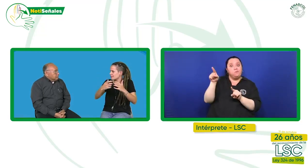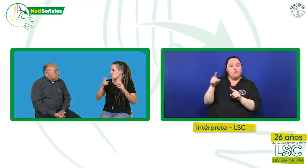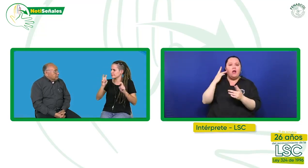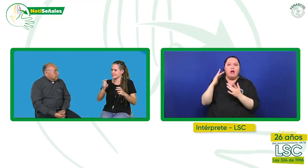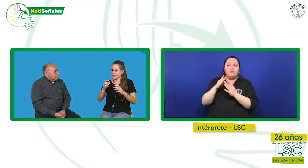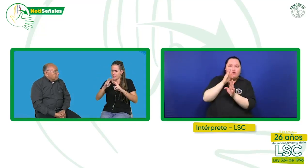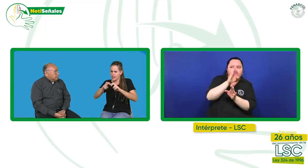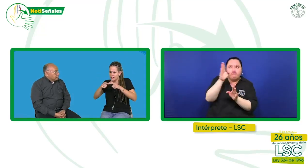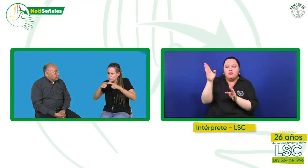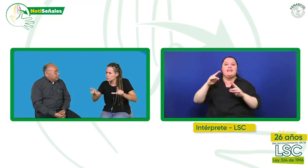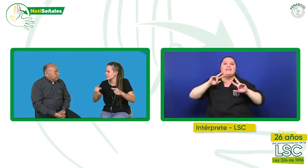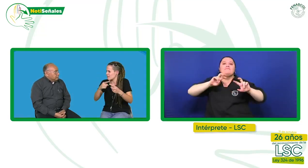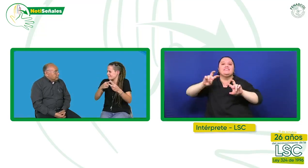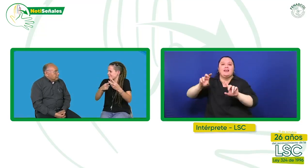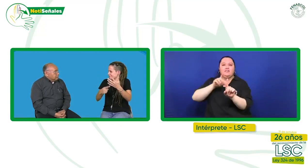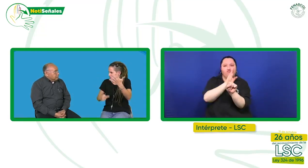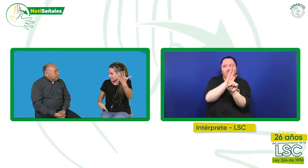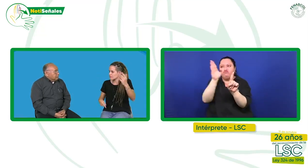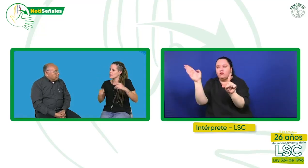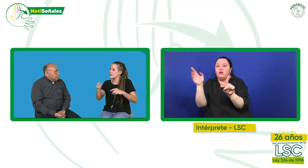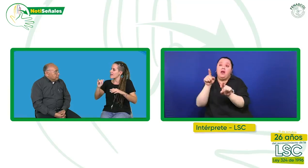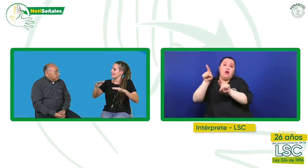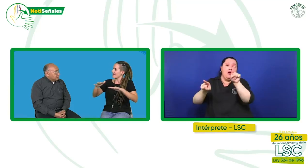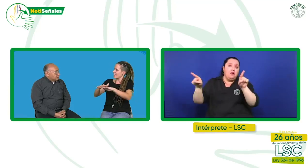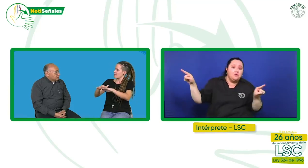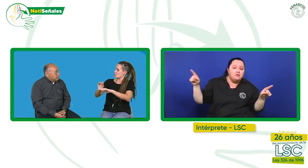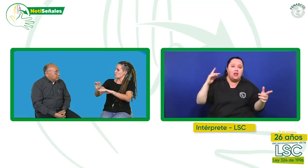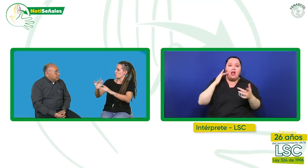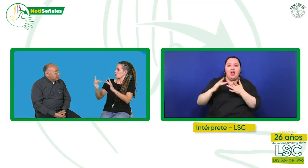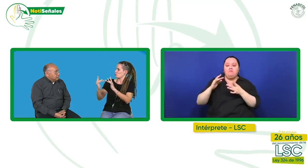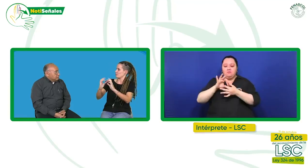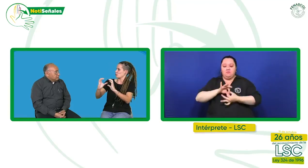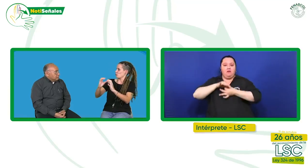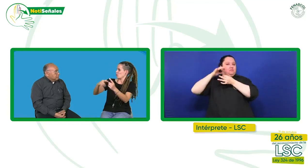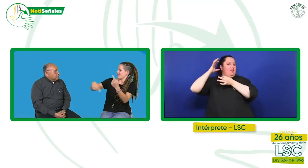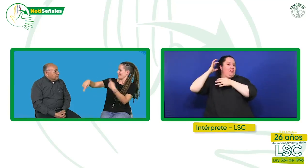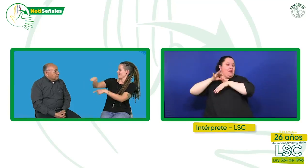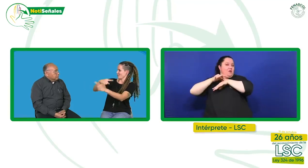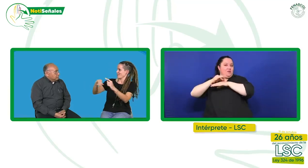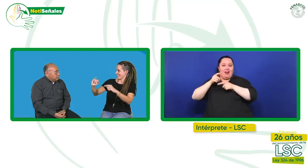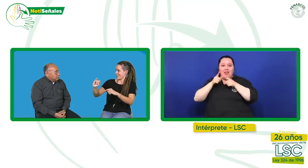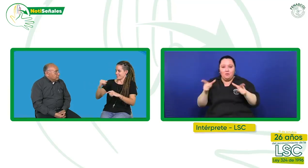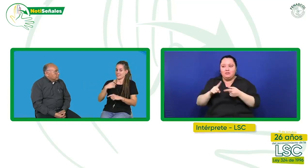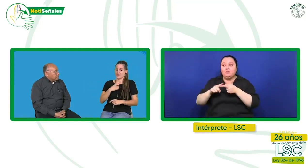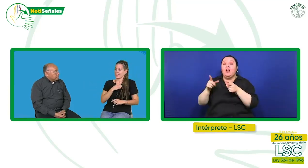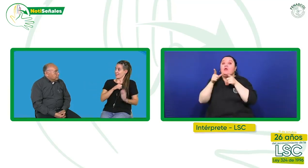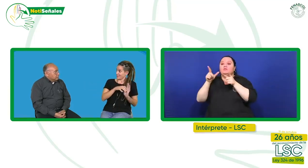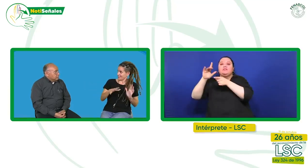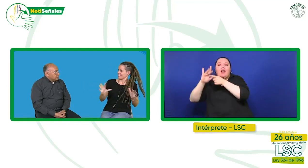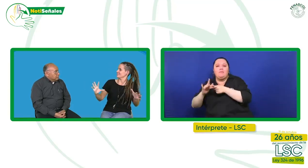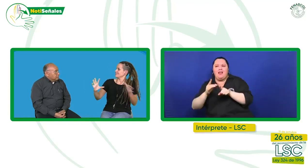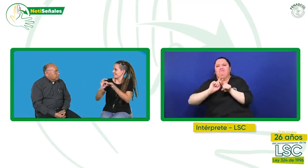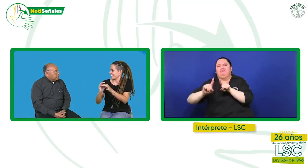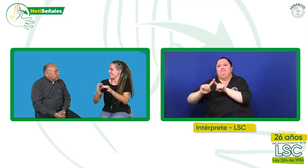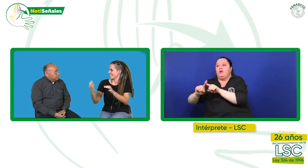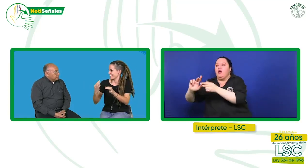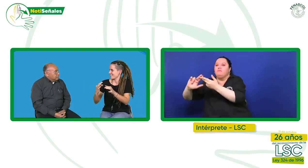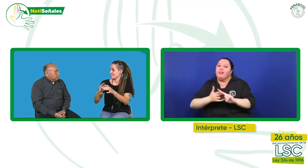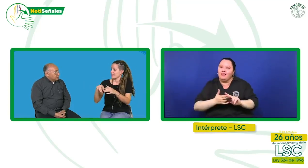investigación. Algunas que tienen que ver con la neurolingüística, otras con lingüística aplicada. Y entonces tienen relación con la comunidad lingüística y